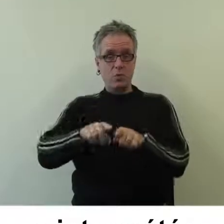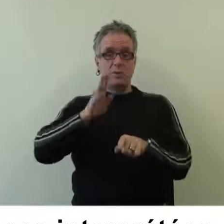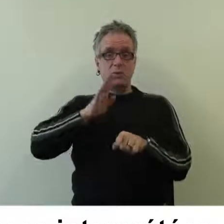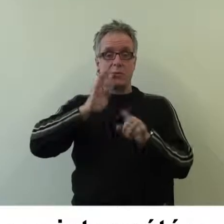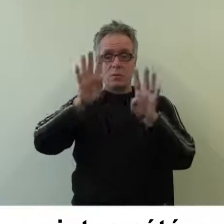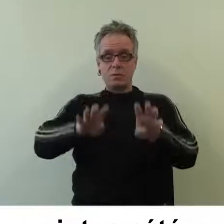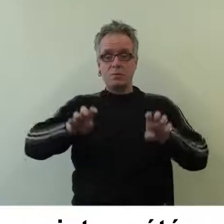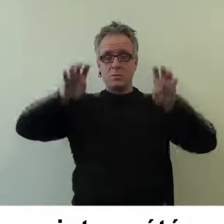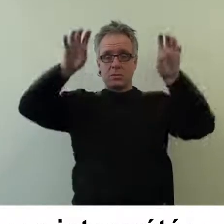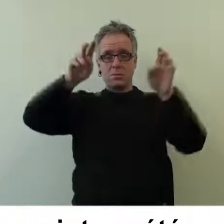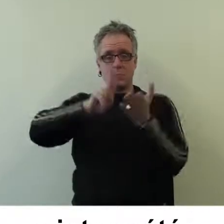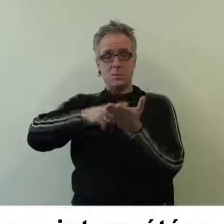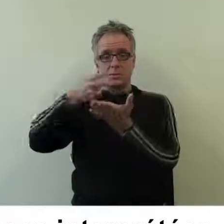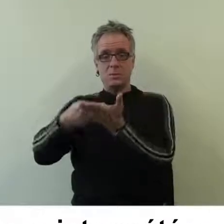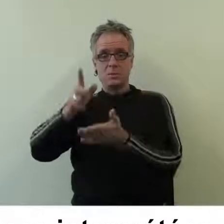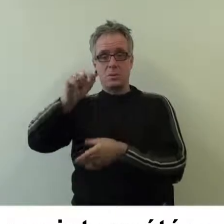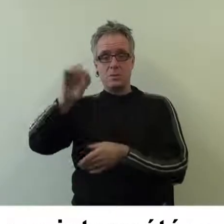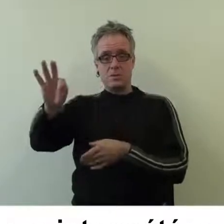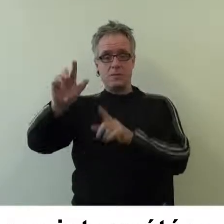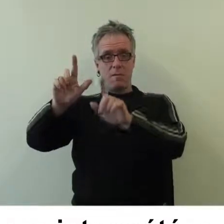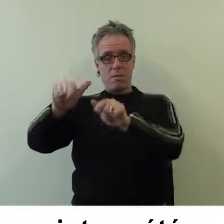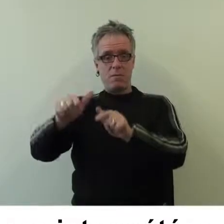en langue des signes française, LSF.